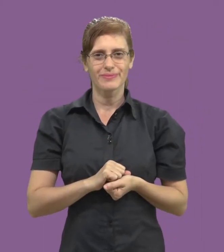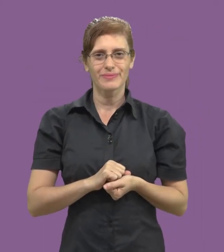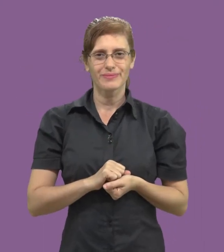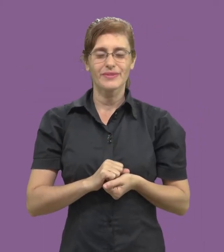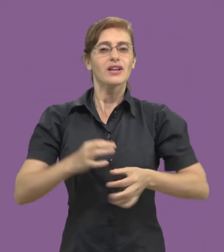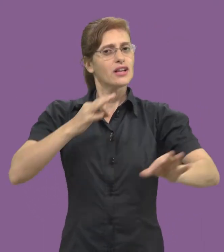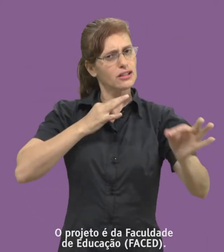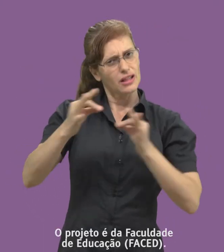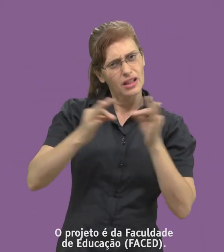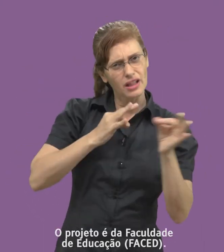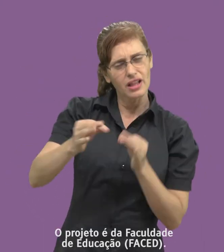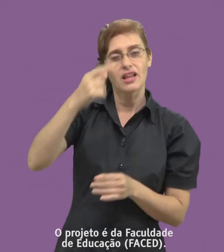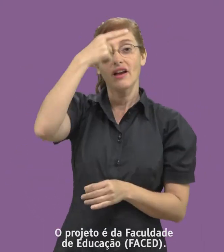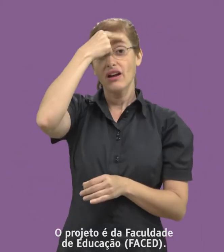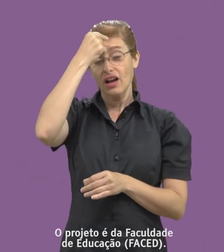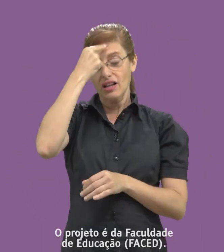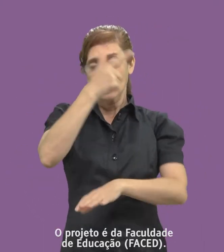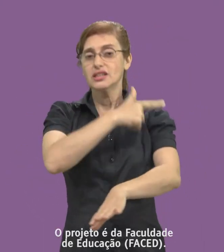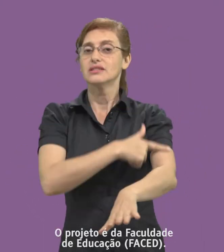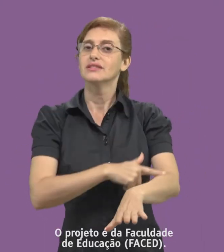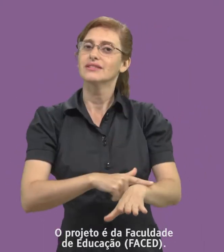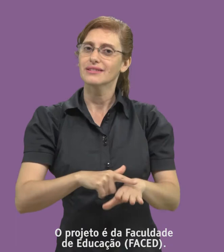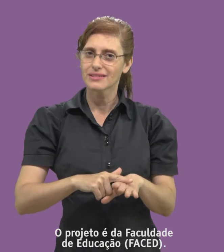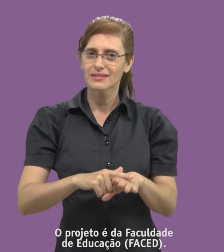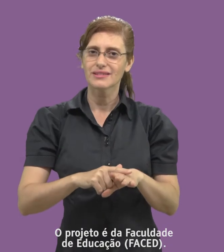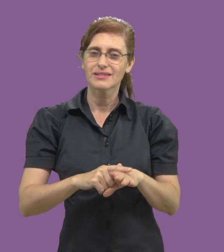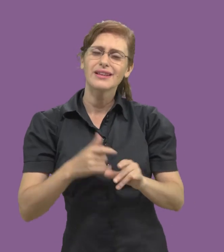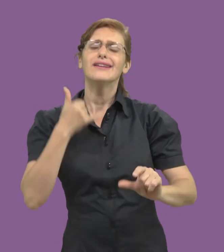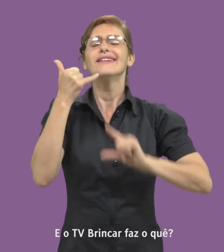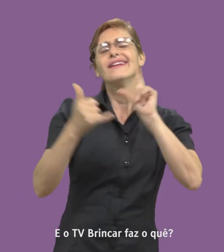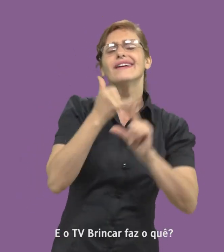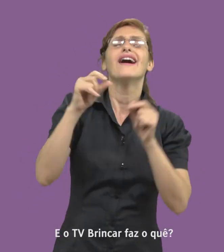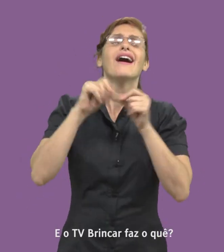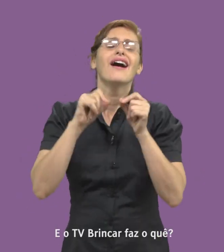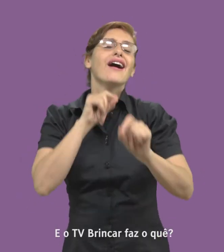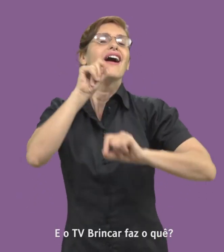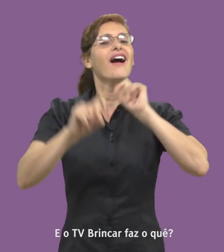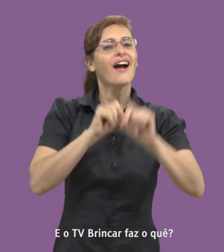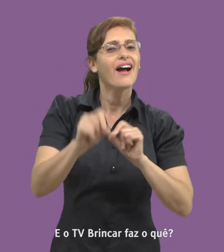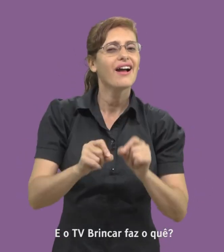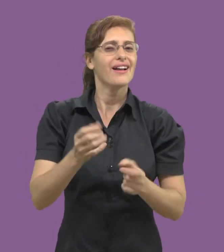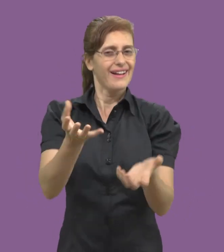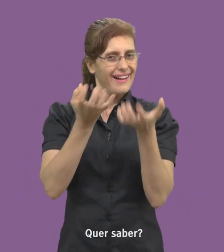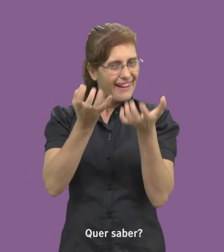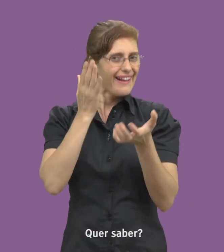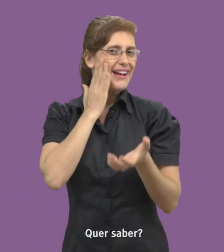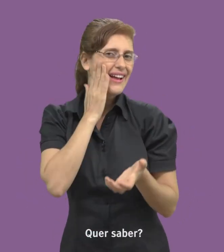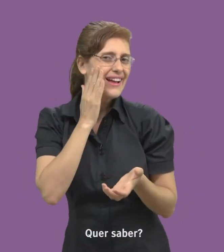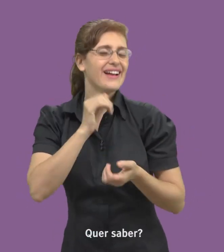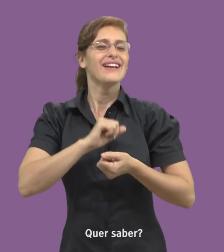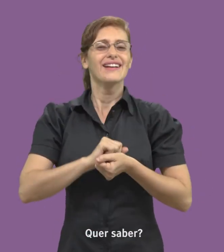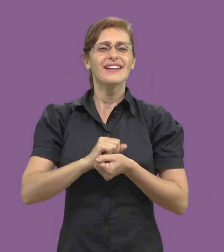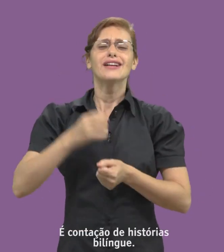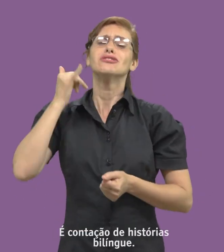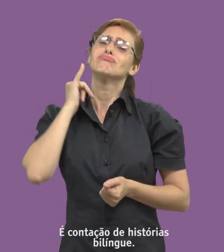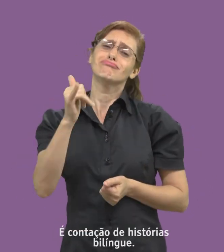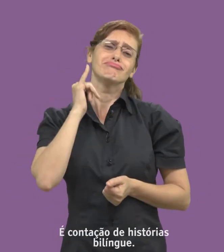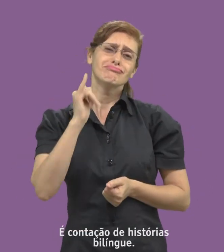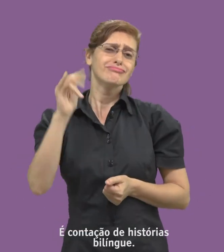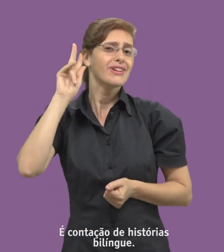O projeto é da Faculdade de Educação. E o TV Brincar faz o quê? Quer saber? É contação de